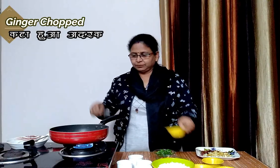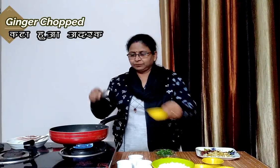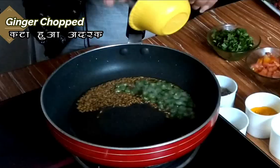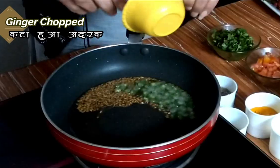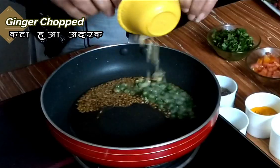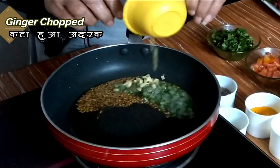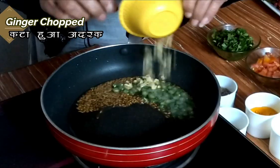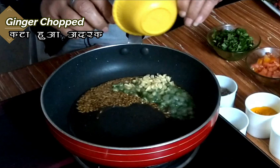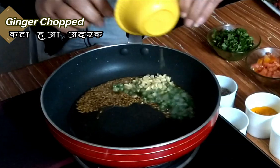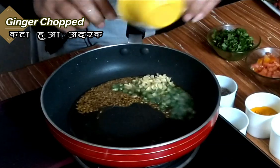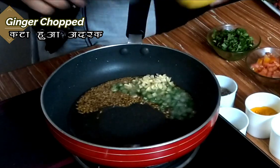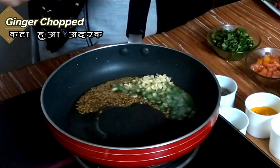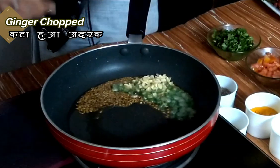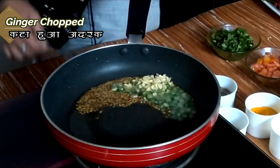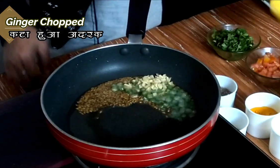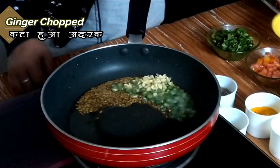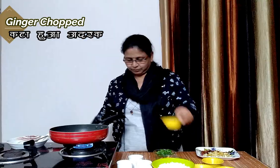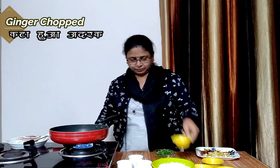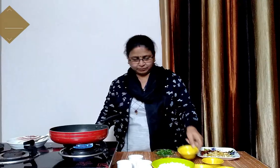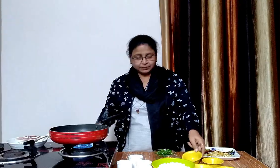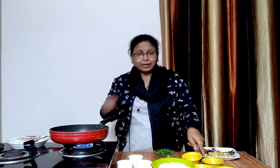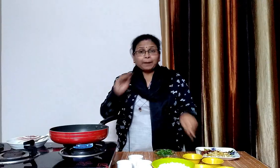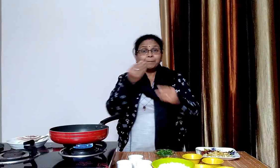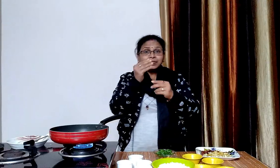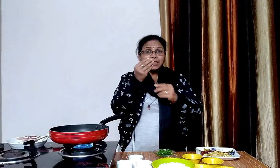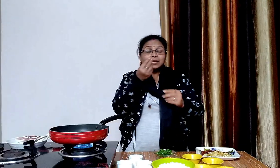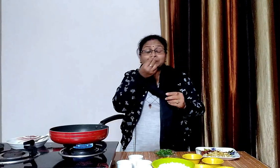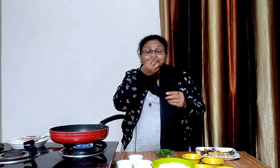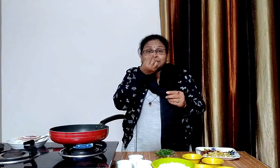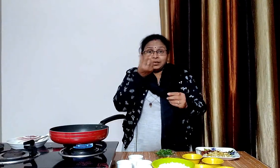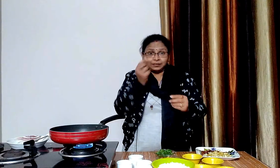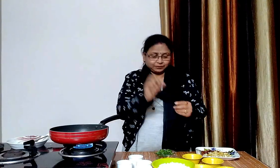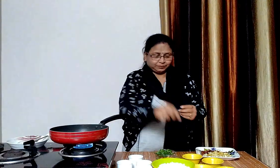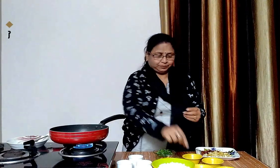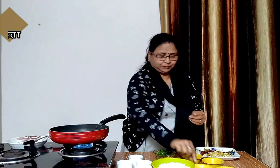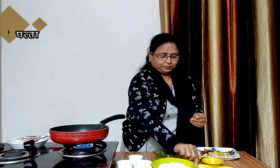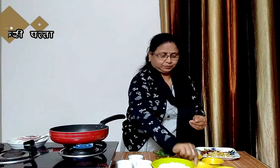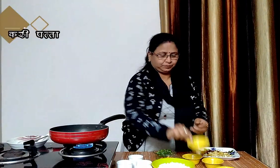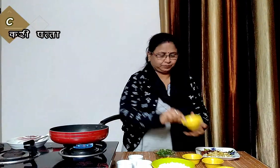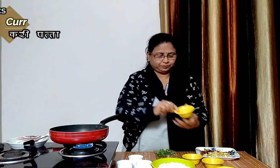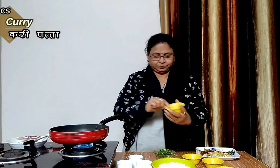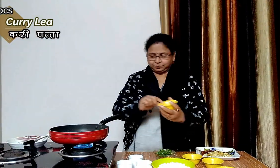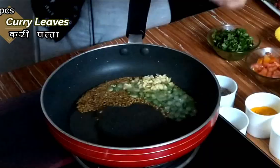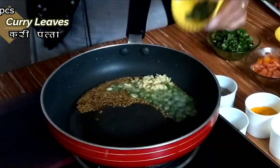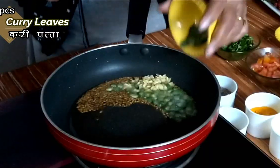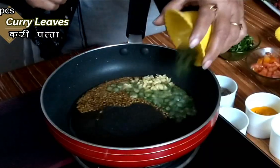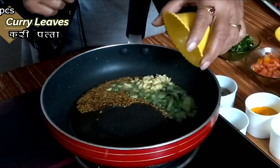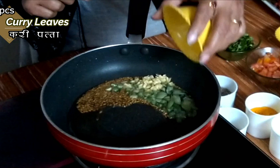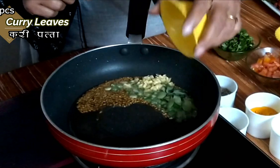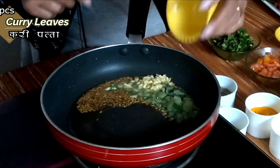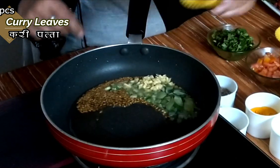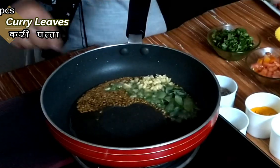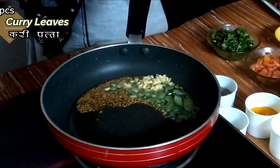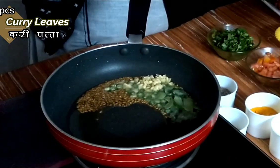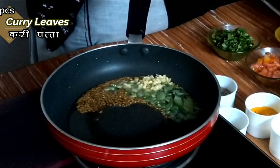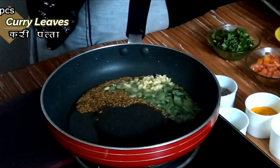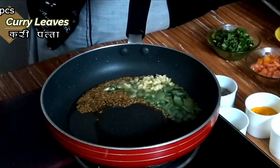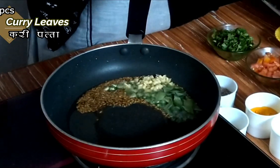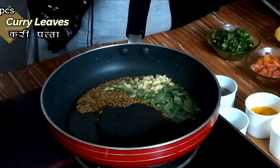करी चैसे साथ करी पत्ता डाल कर